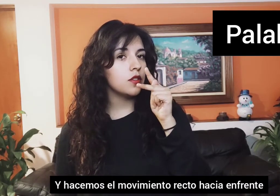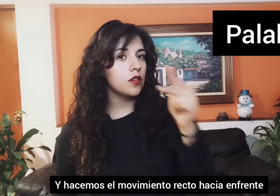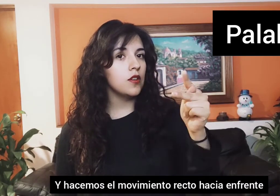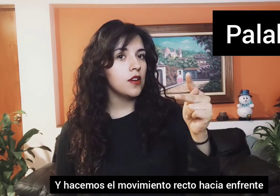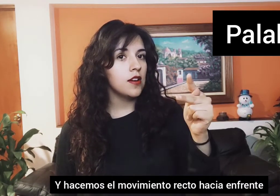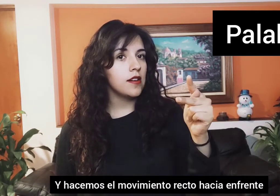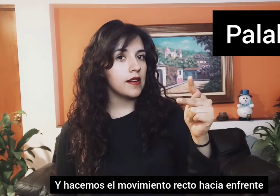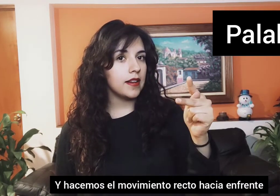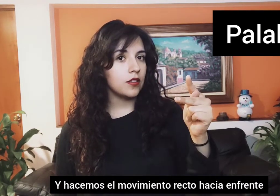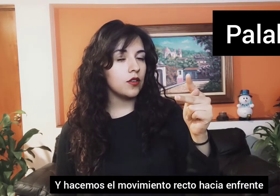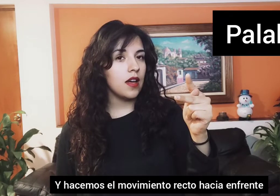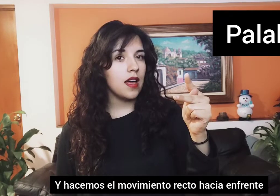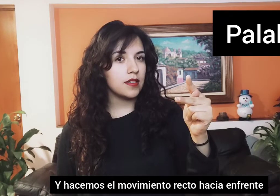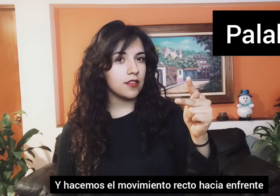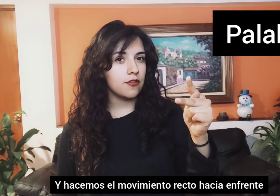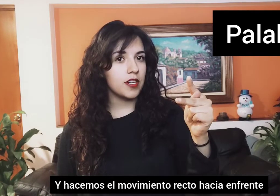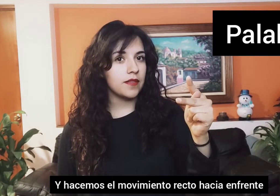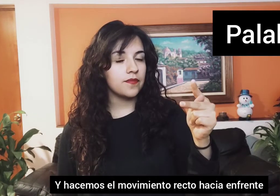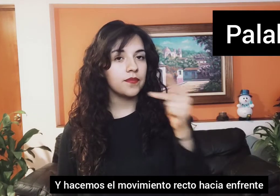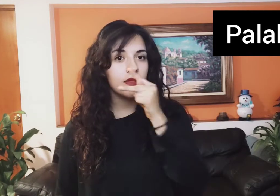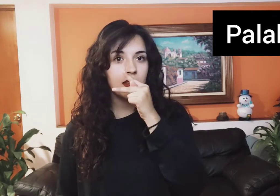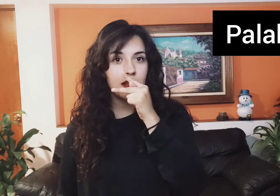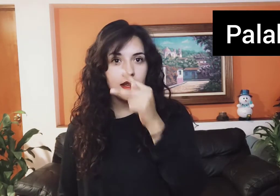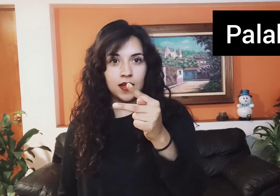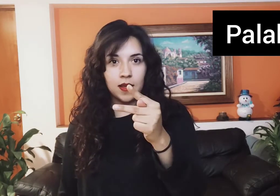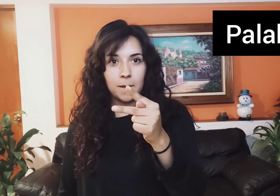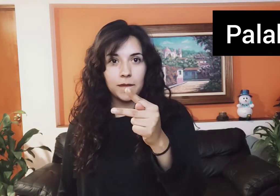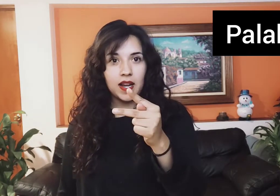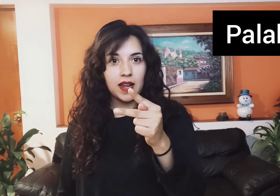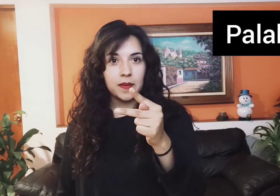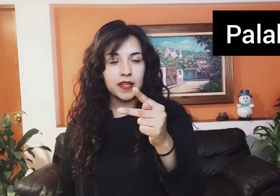recto hacia afuera. Palabra.